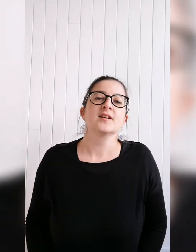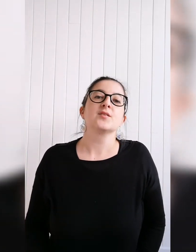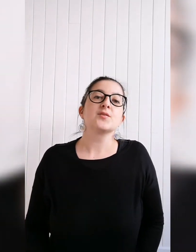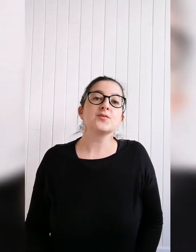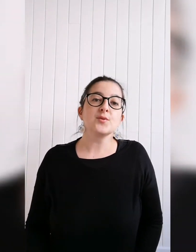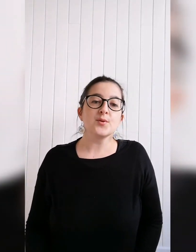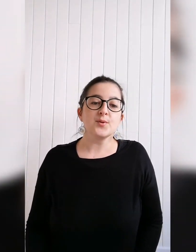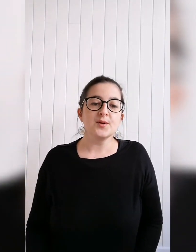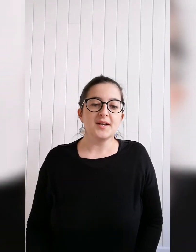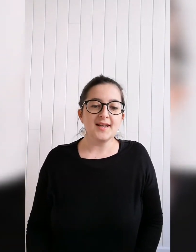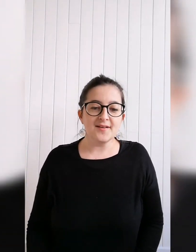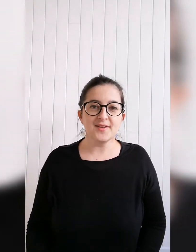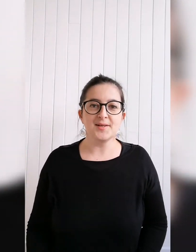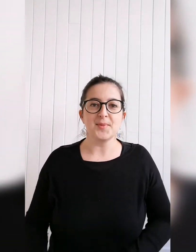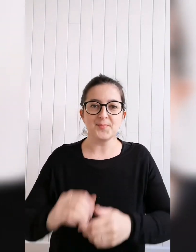Se laver les mains.